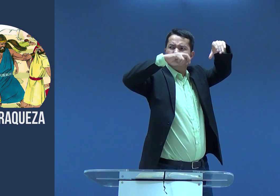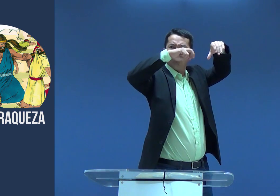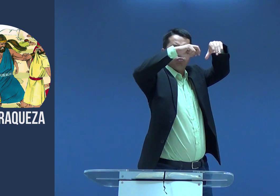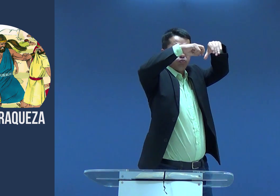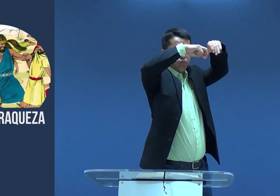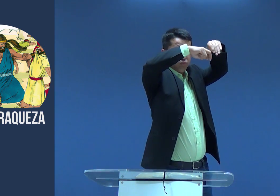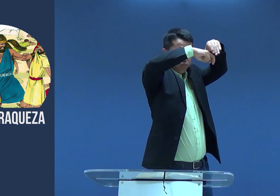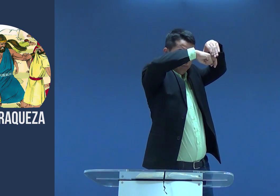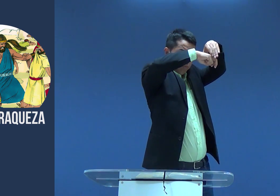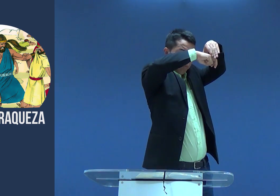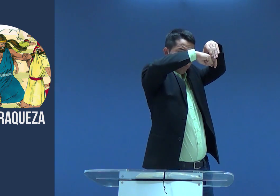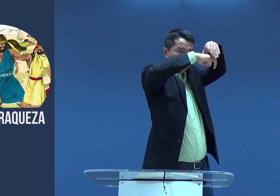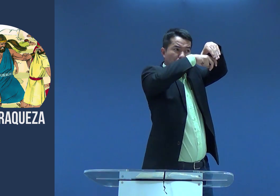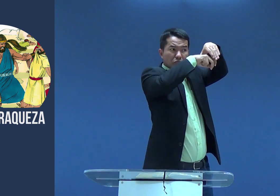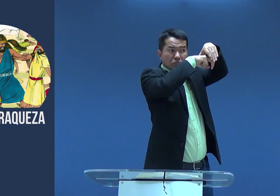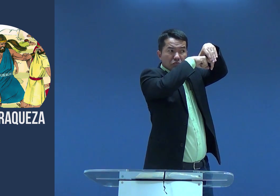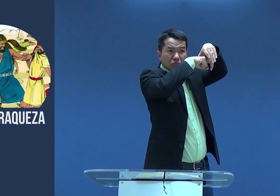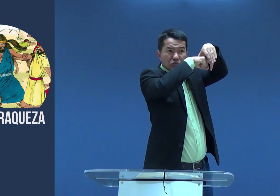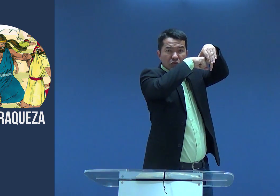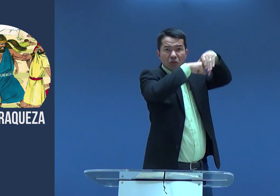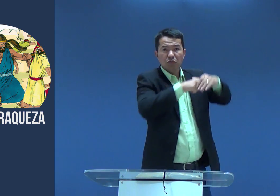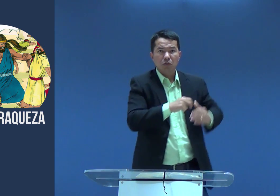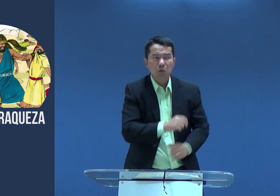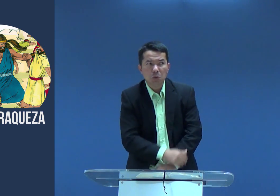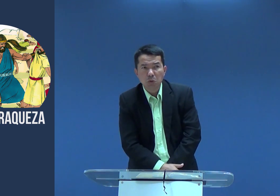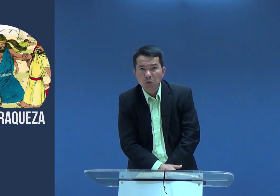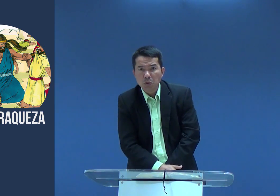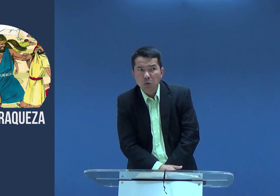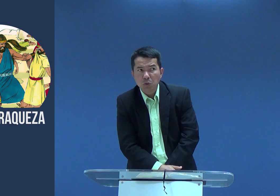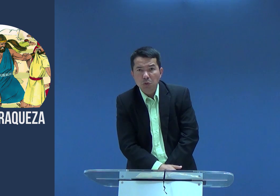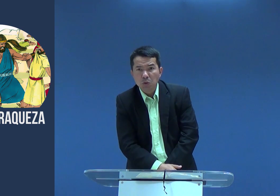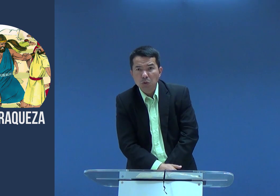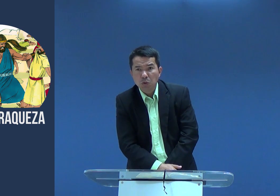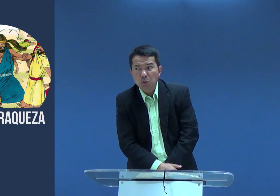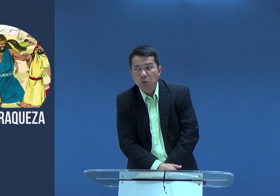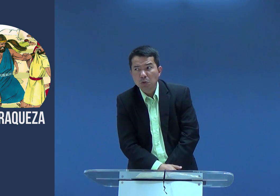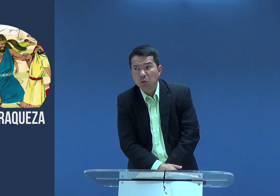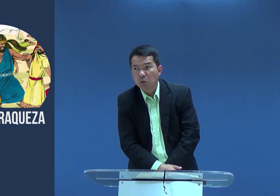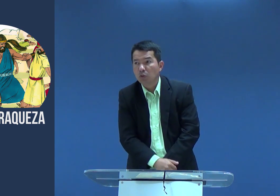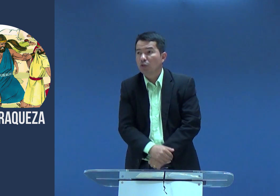Sansão foi para as colinas, foi para os montes, se esconderam na caverna, ficou ali sozinho,